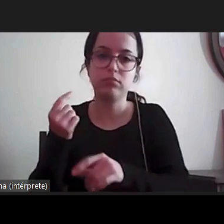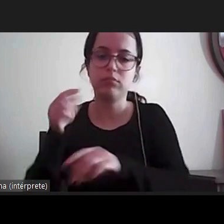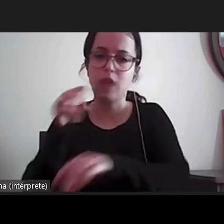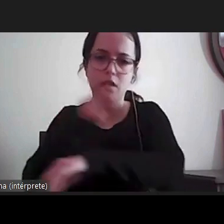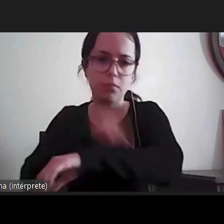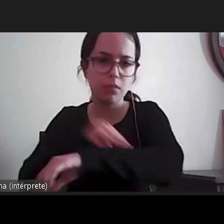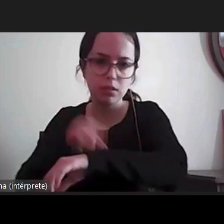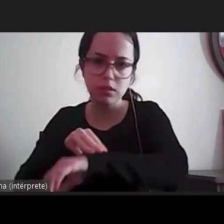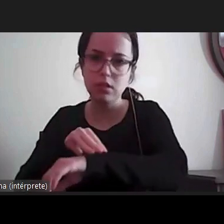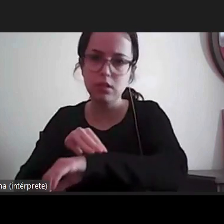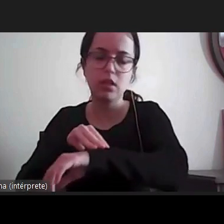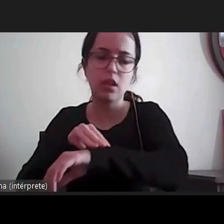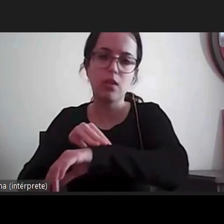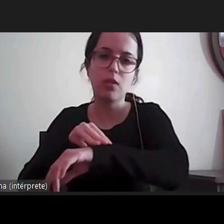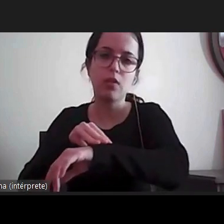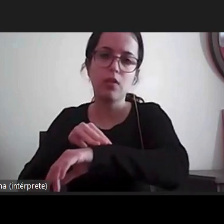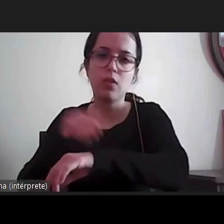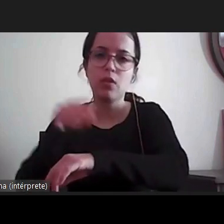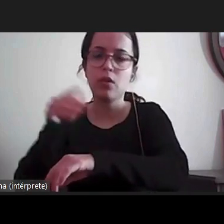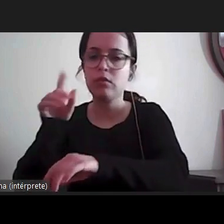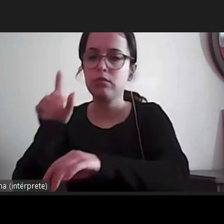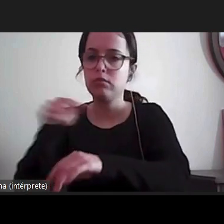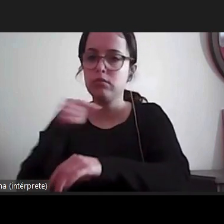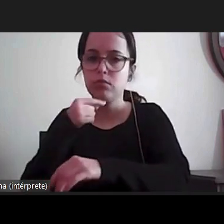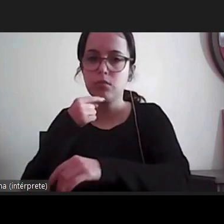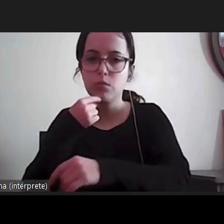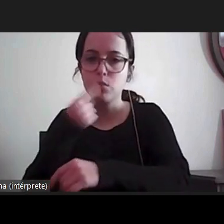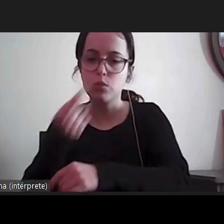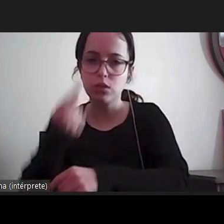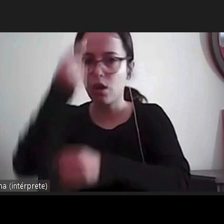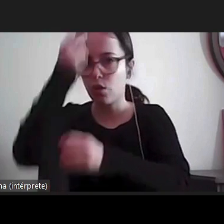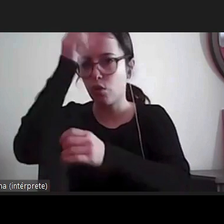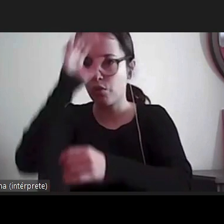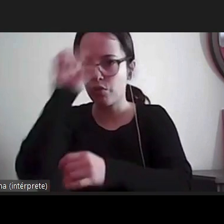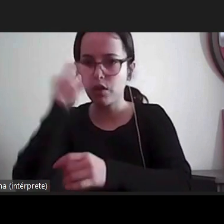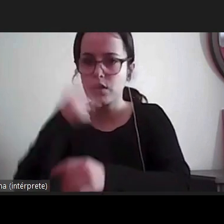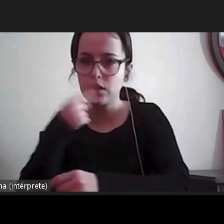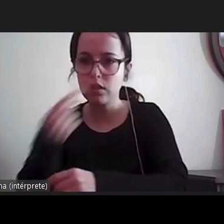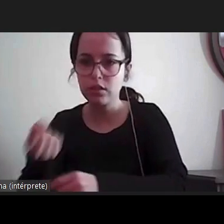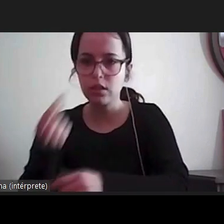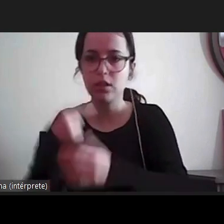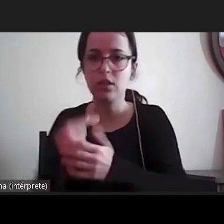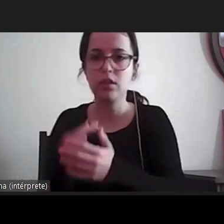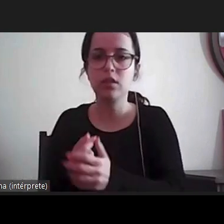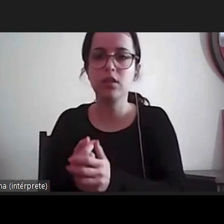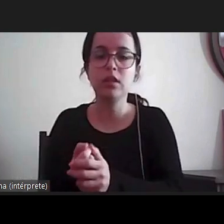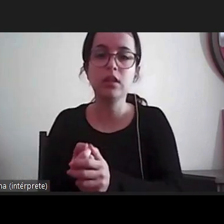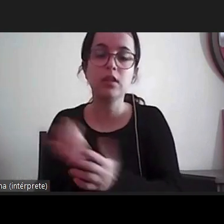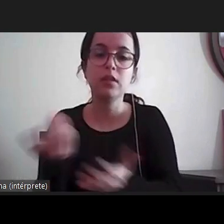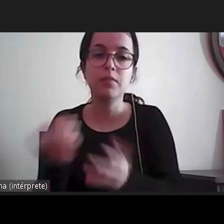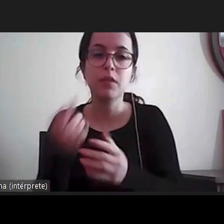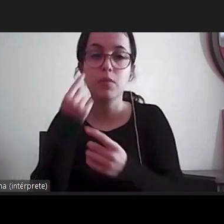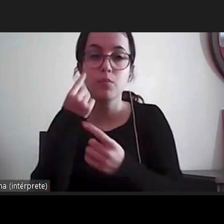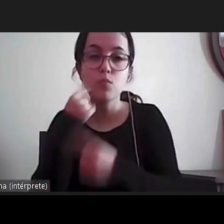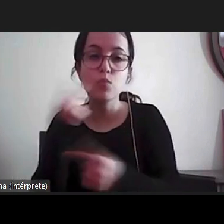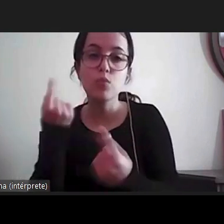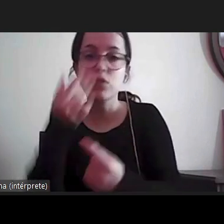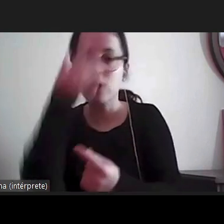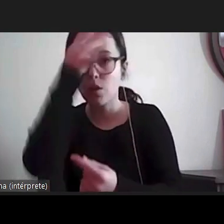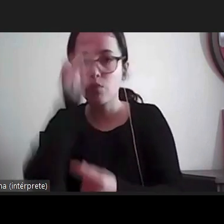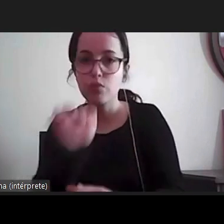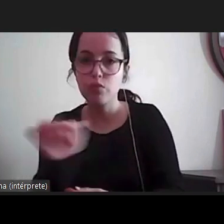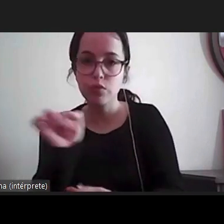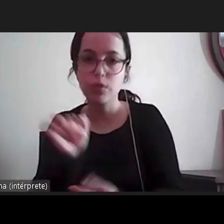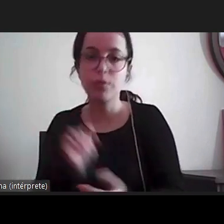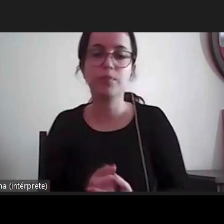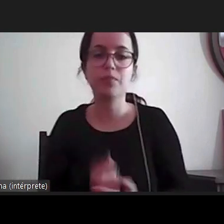ou ao governo tentando convencê-lo da bondade daquela solução da bondade daquela